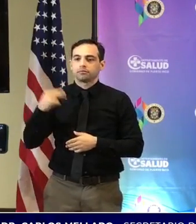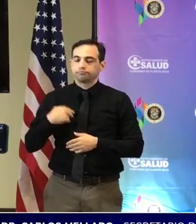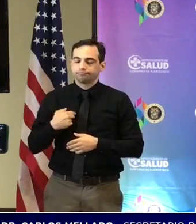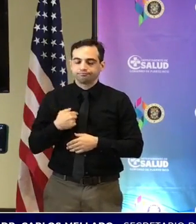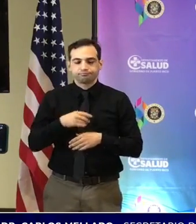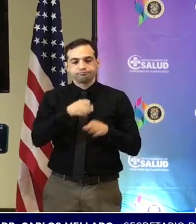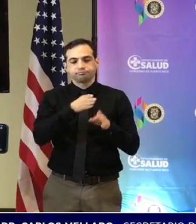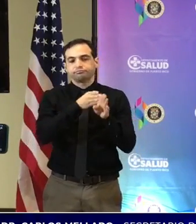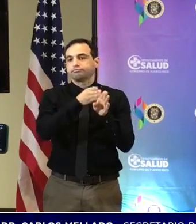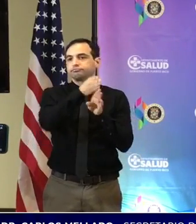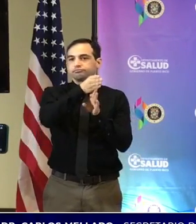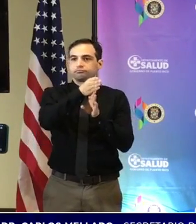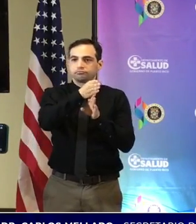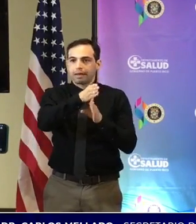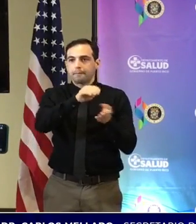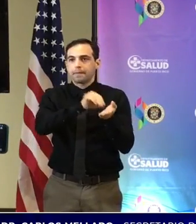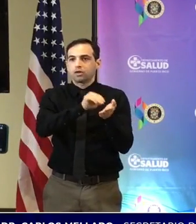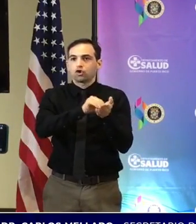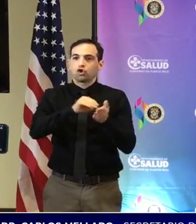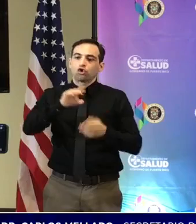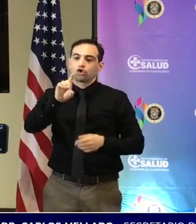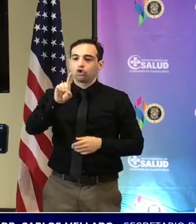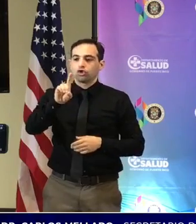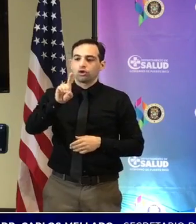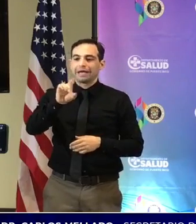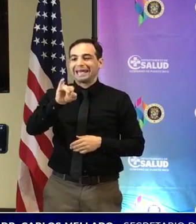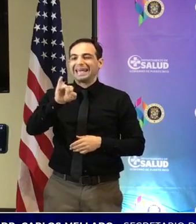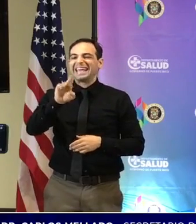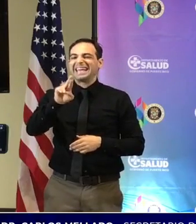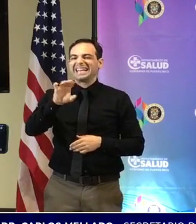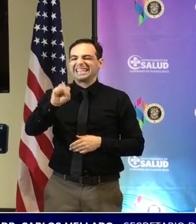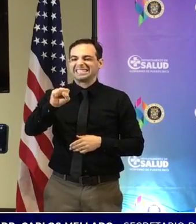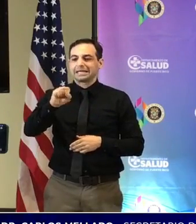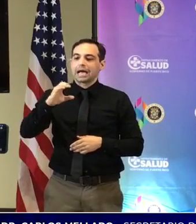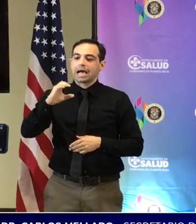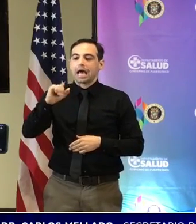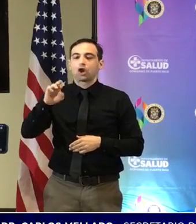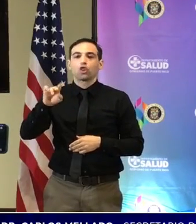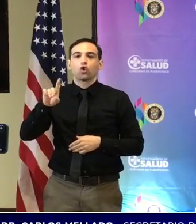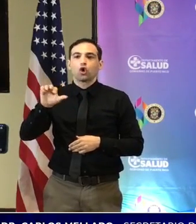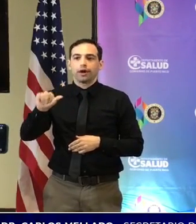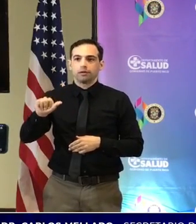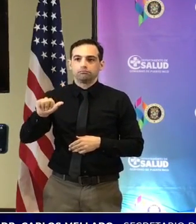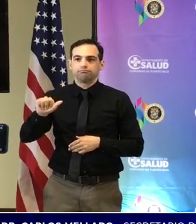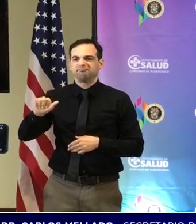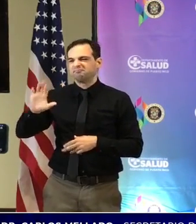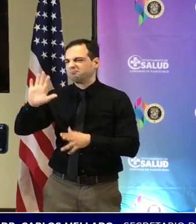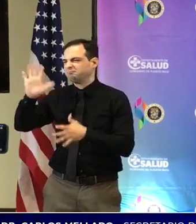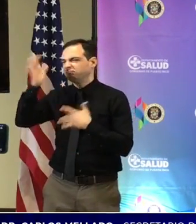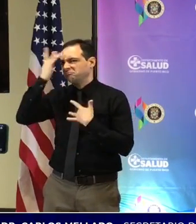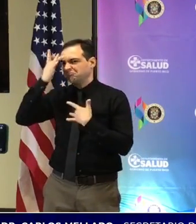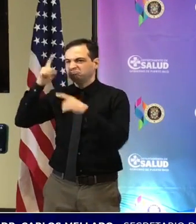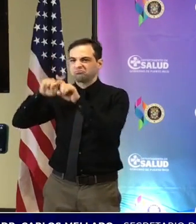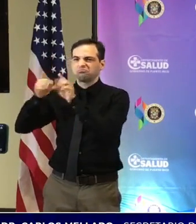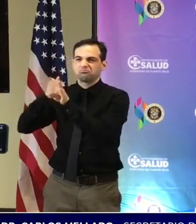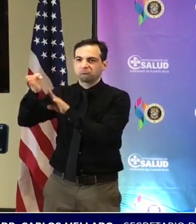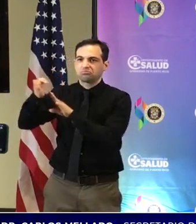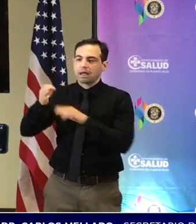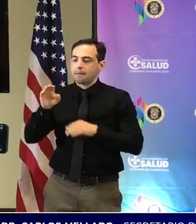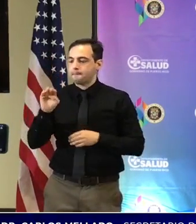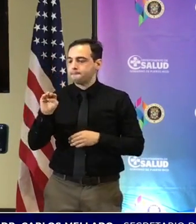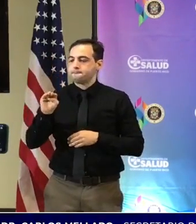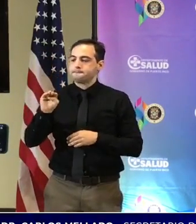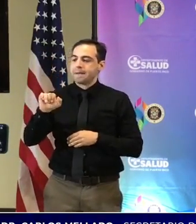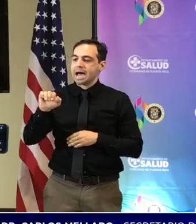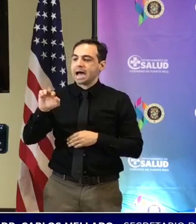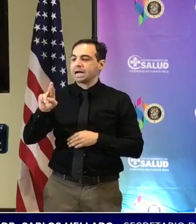del departamento de la doctora Edith Cardona y la principal oficial epidemiológica del departamento, la doctora Melissa Marzano. Vamos a